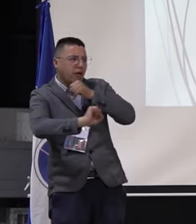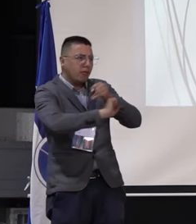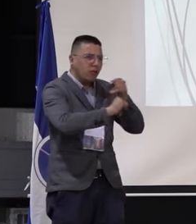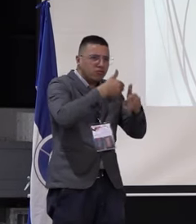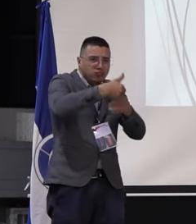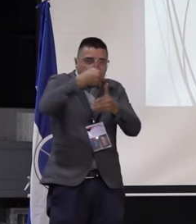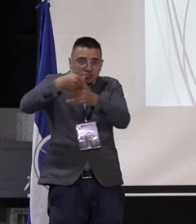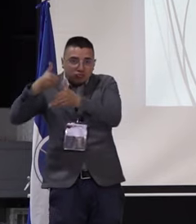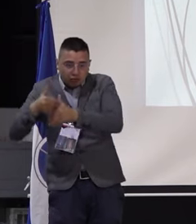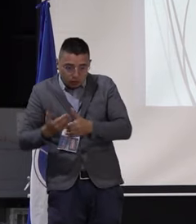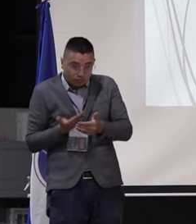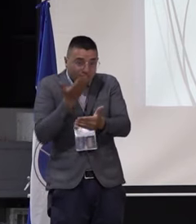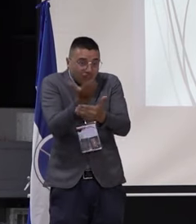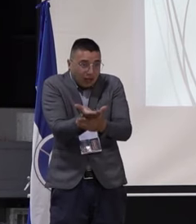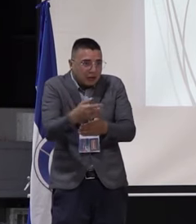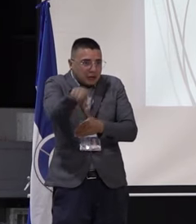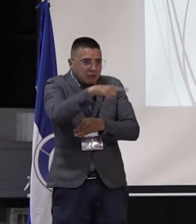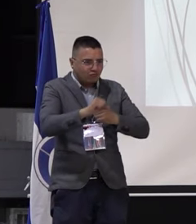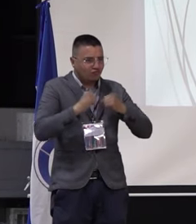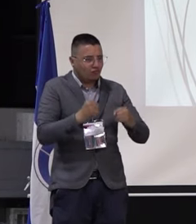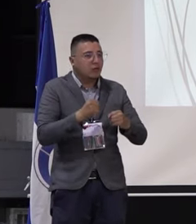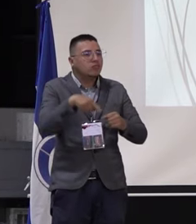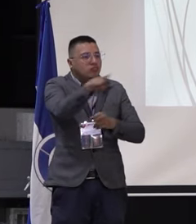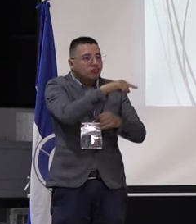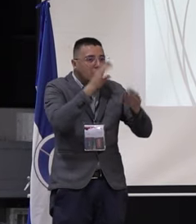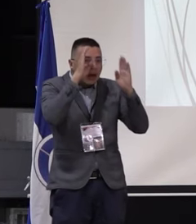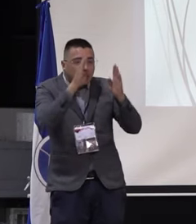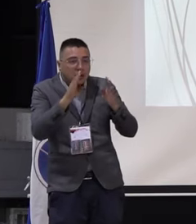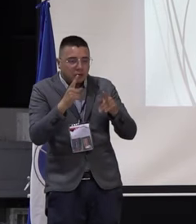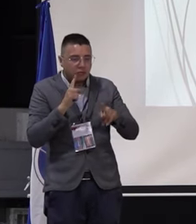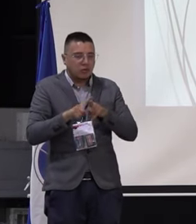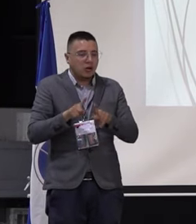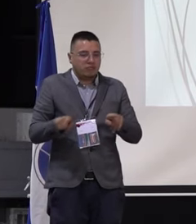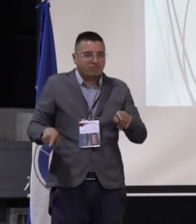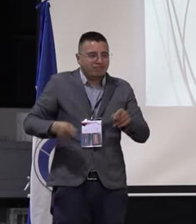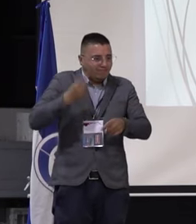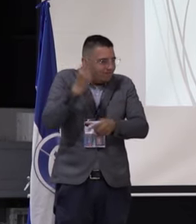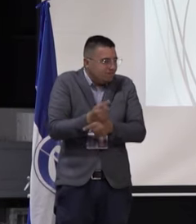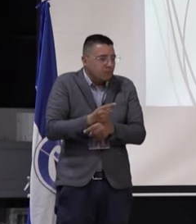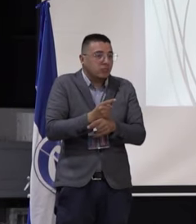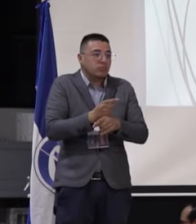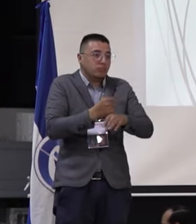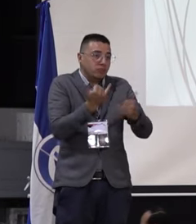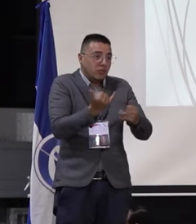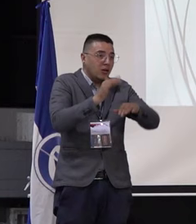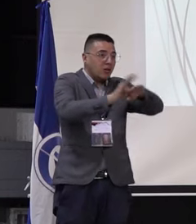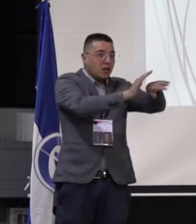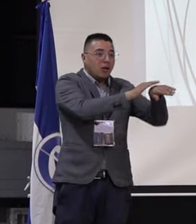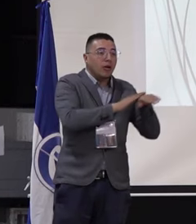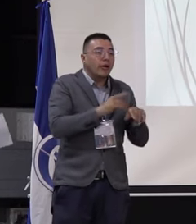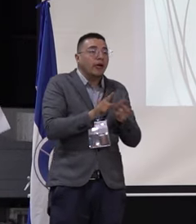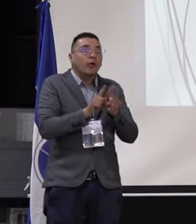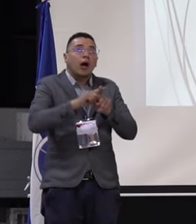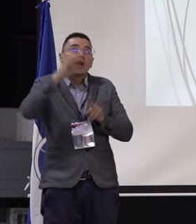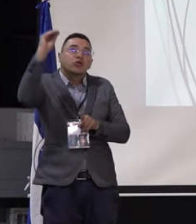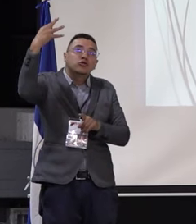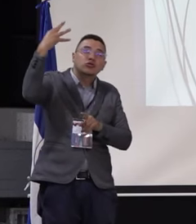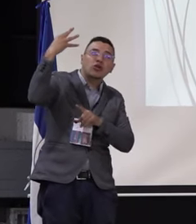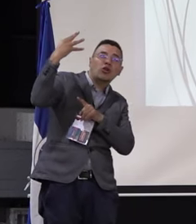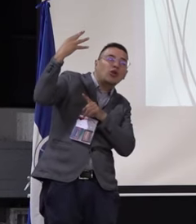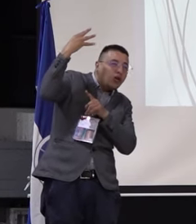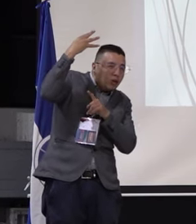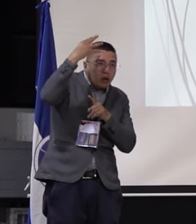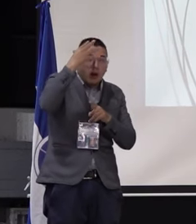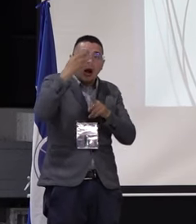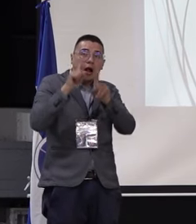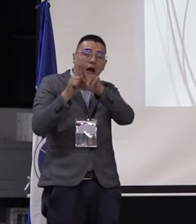propuesta para que realmente sea algo que se pueda llevar a cabo. Y que, como les digo, no hay nada nuevo bajo el sol, esto es lo que busco